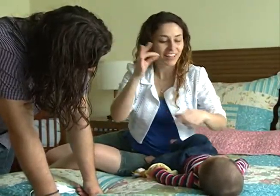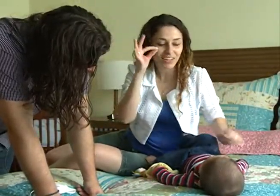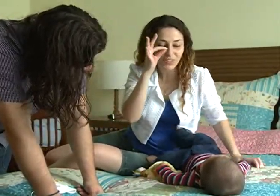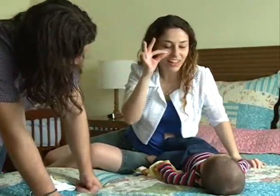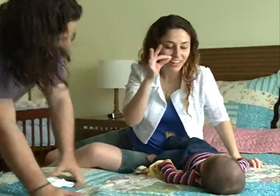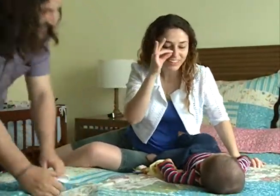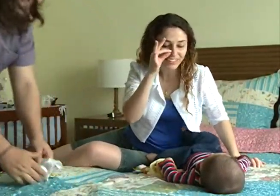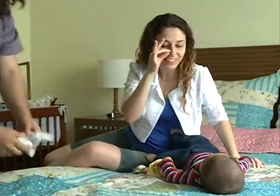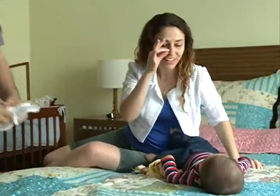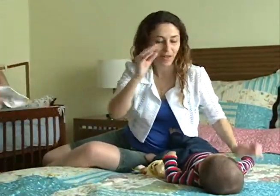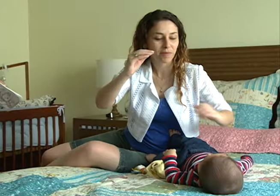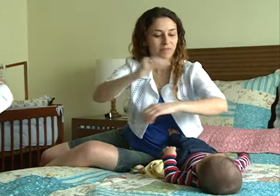Rato